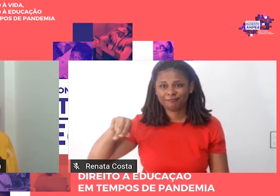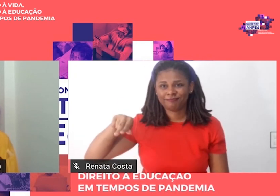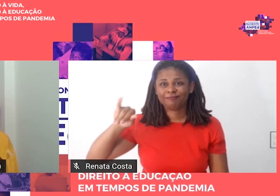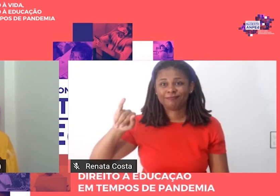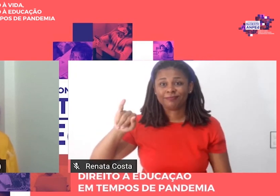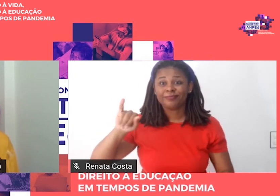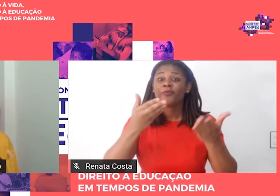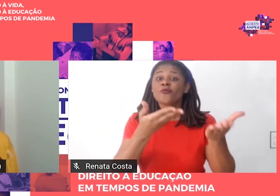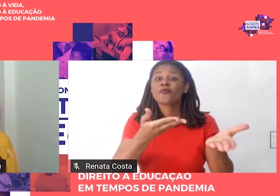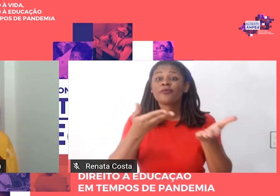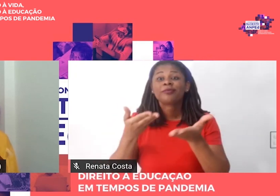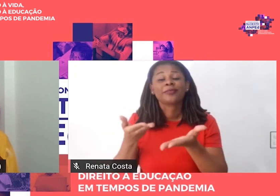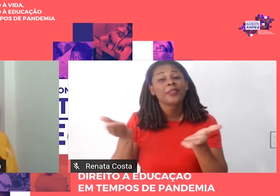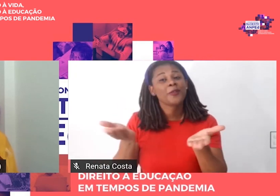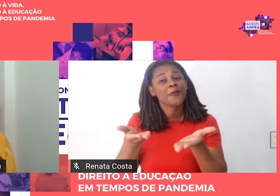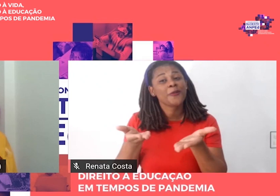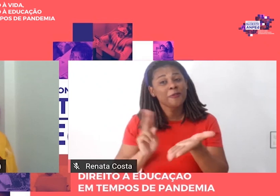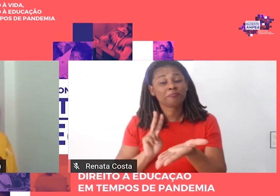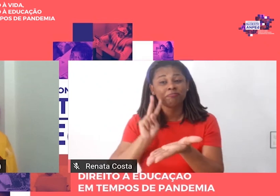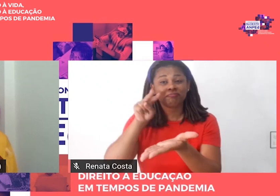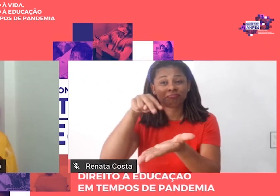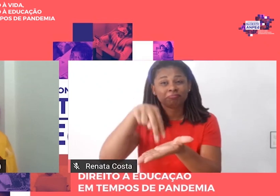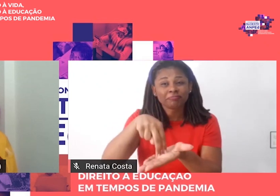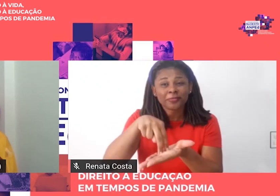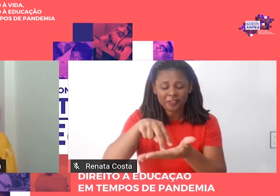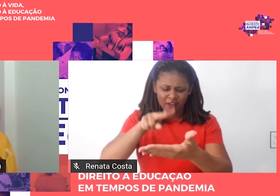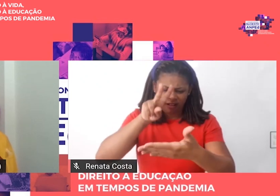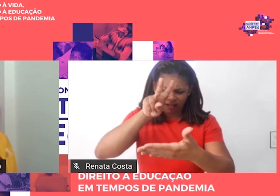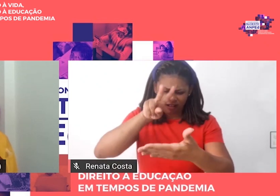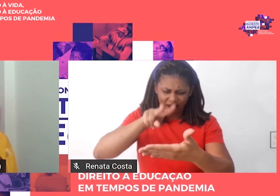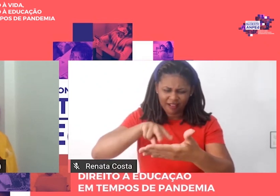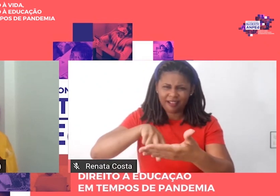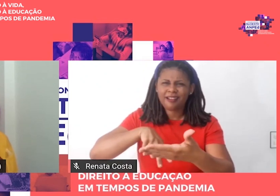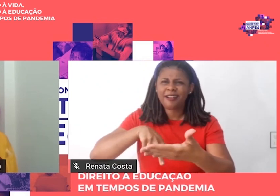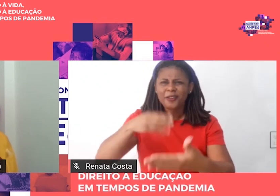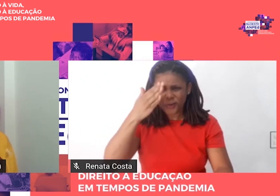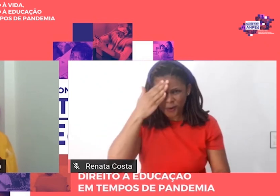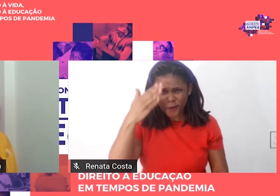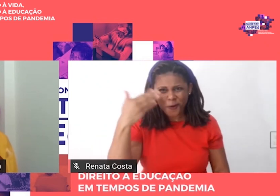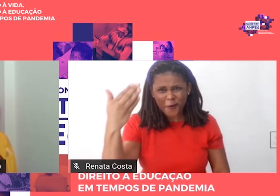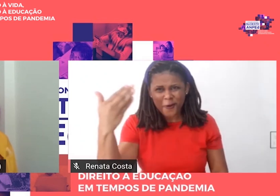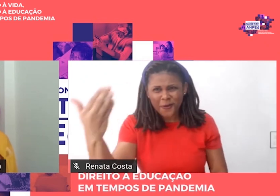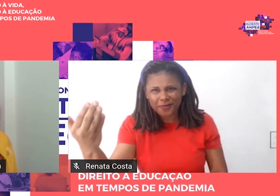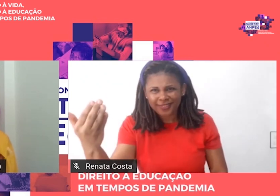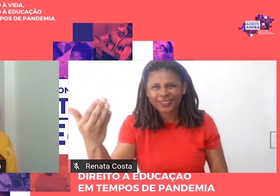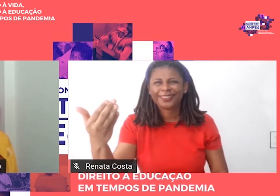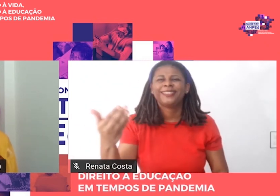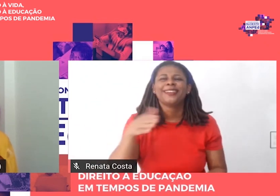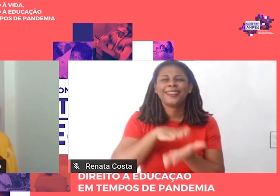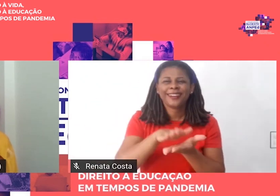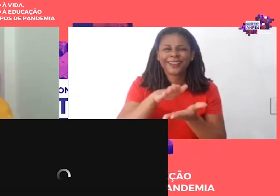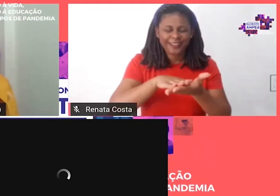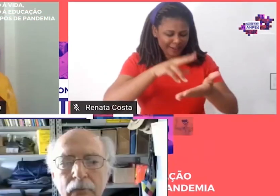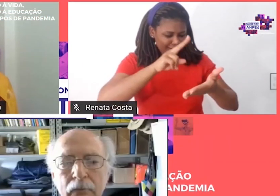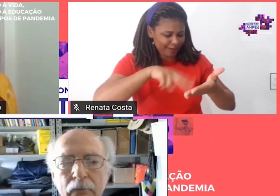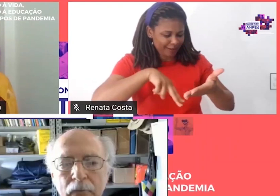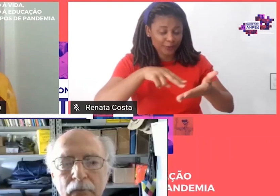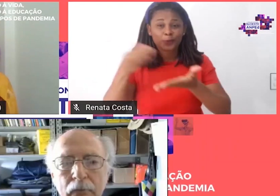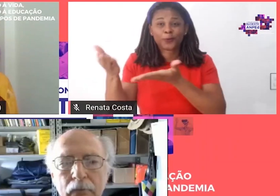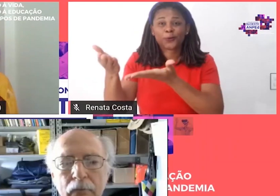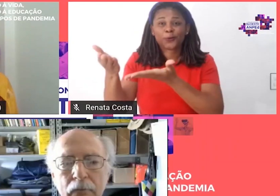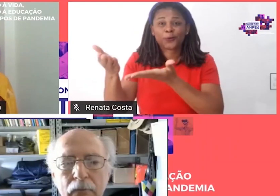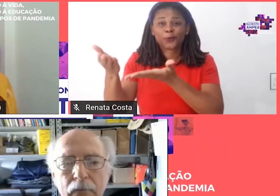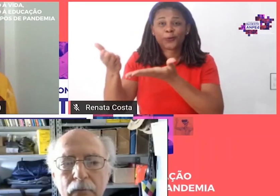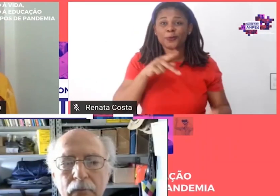fazer a homenagem, a leitura da sua resenha, o professor Luiz Antônio Cunha. O